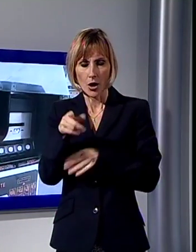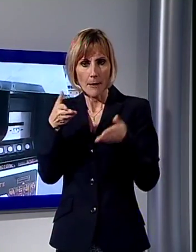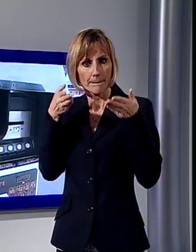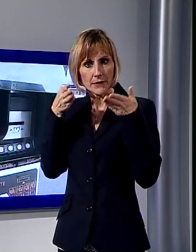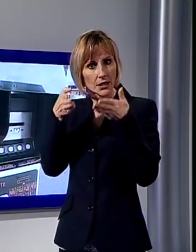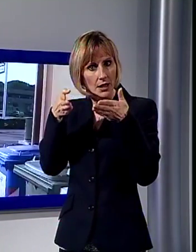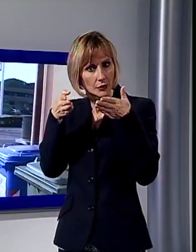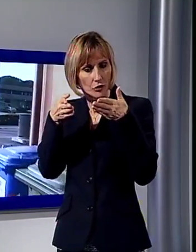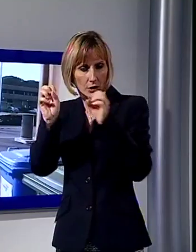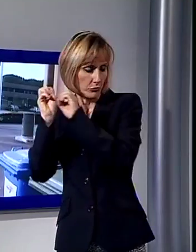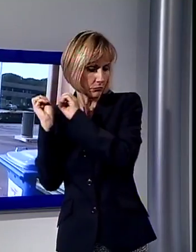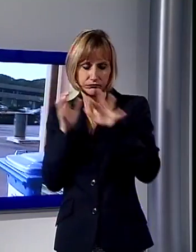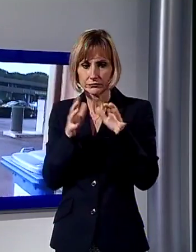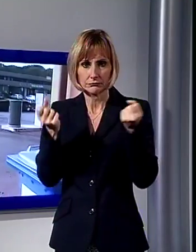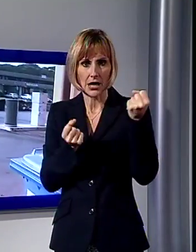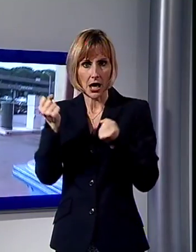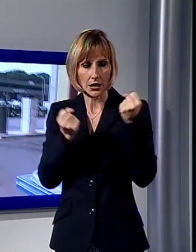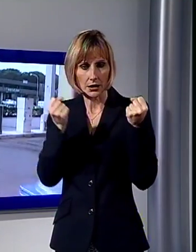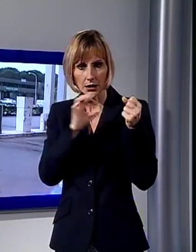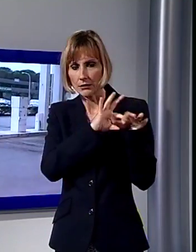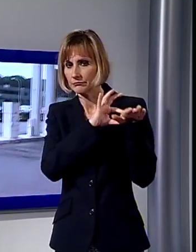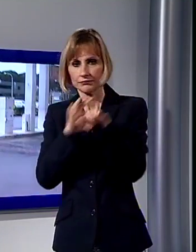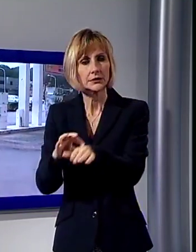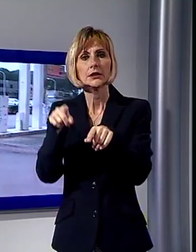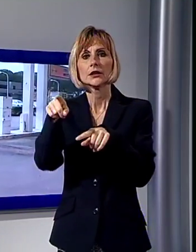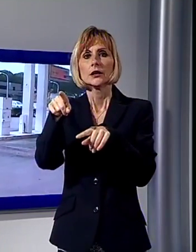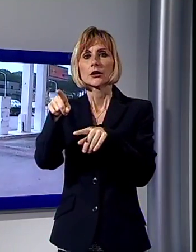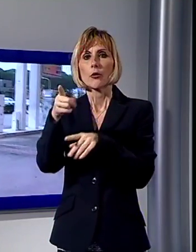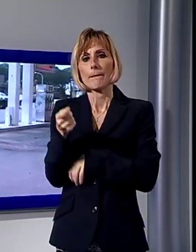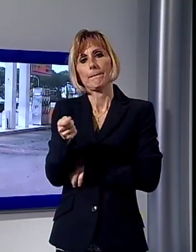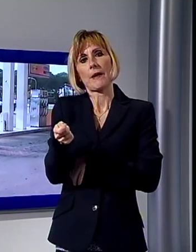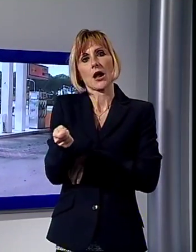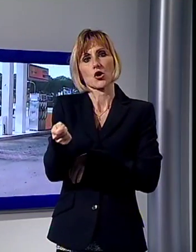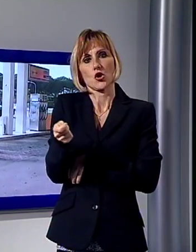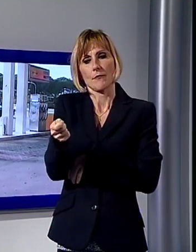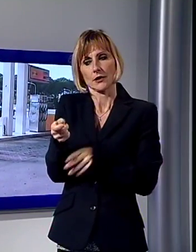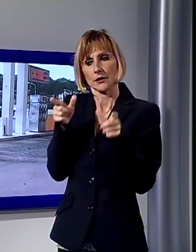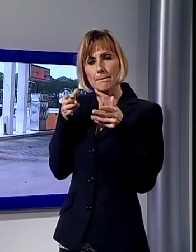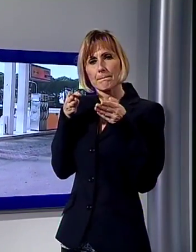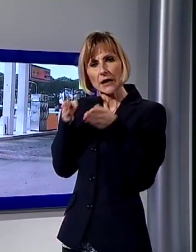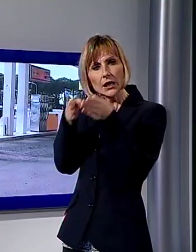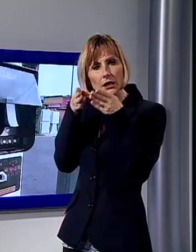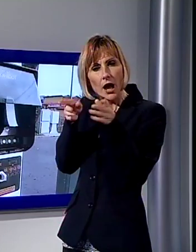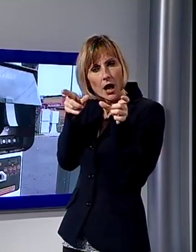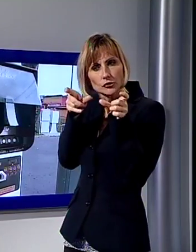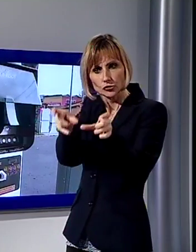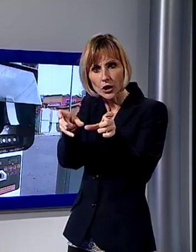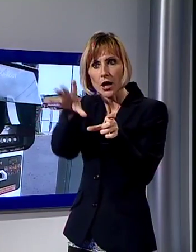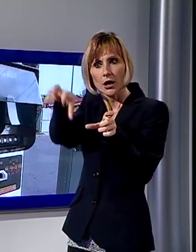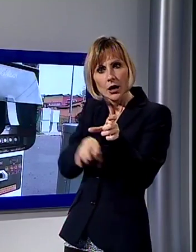minacciato e dopo essere saliti sulla sua auto lo avevano portato ad uno sportello bancomat costringendolo a prelevare e a consegnarli